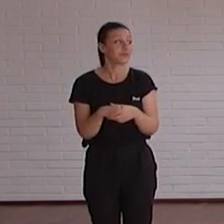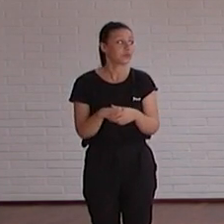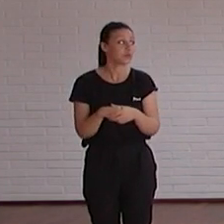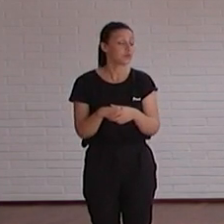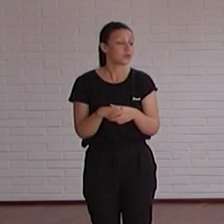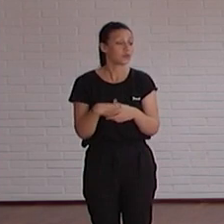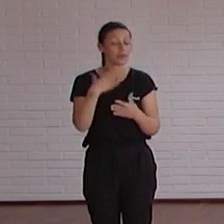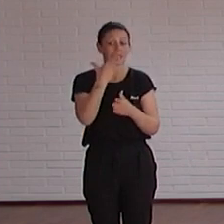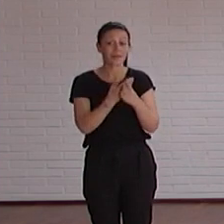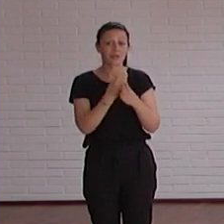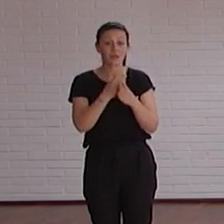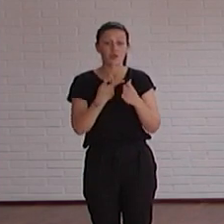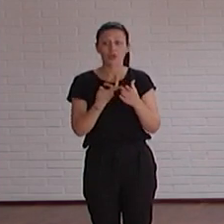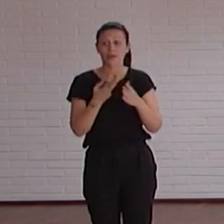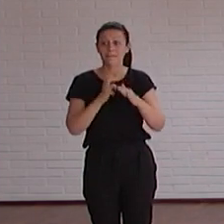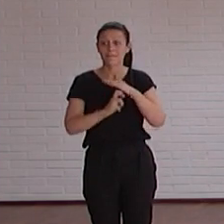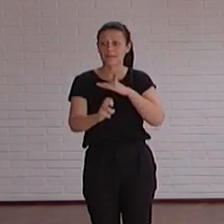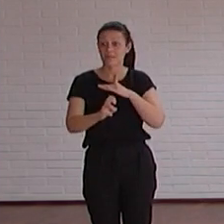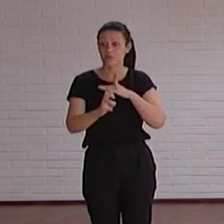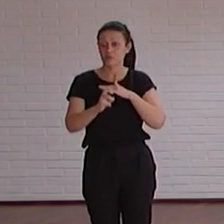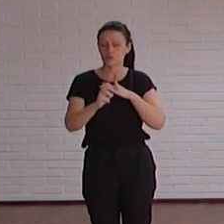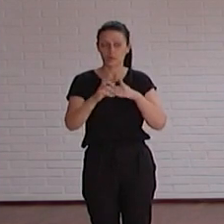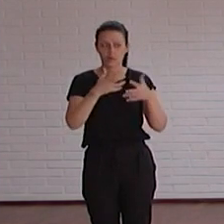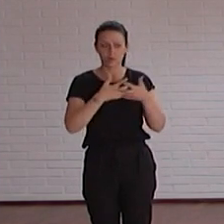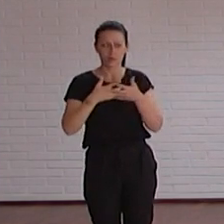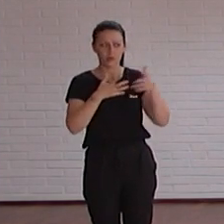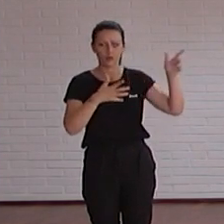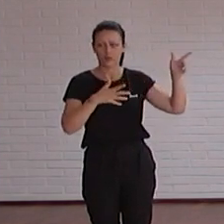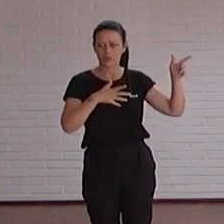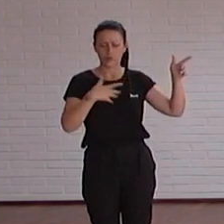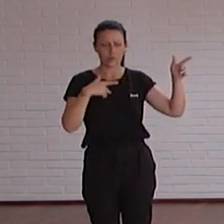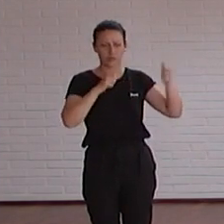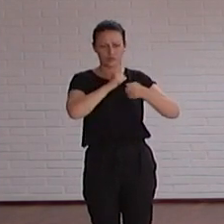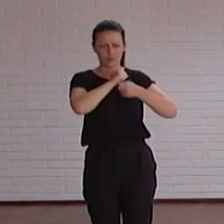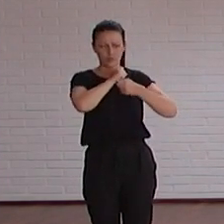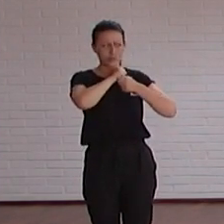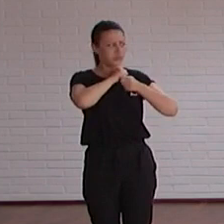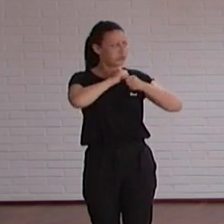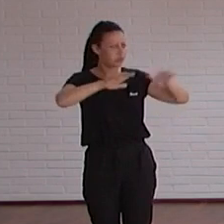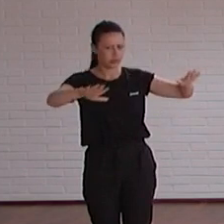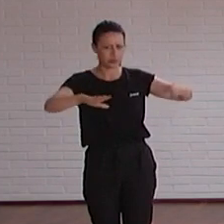aplicación en el metro de Nueva York salió en medios de todo el mundo o fue impresionante